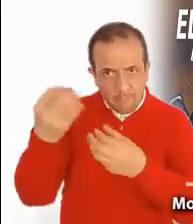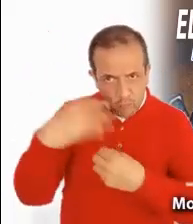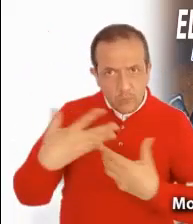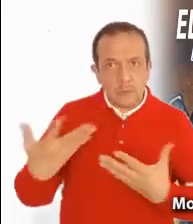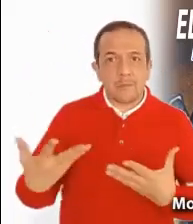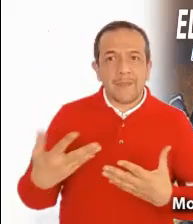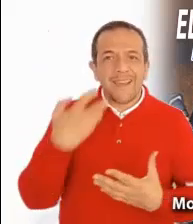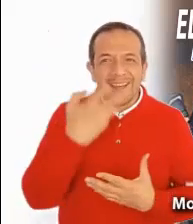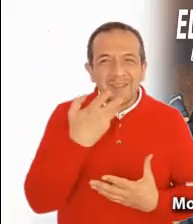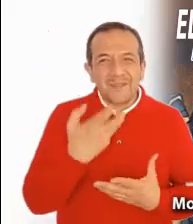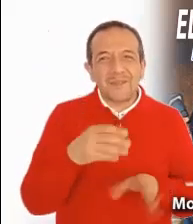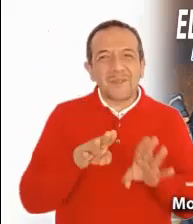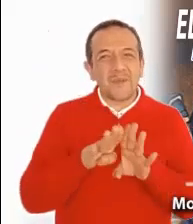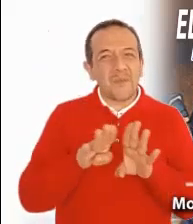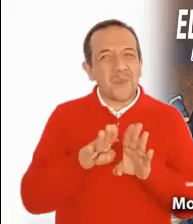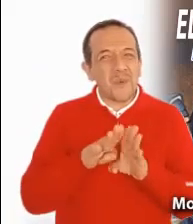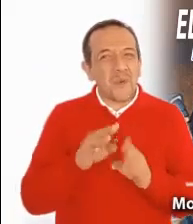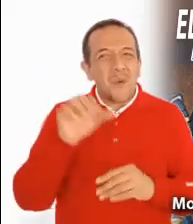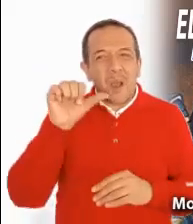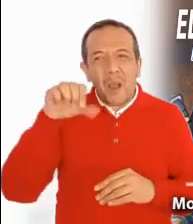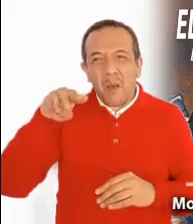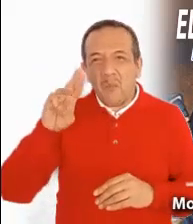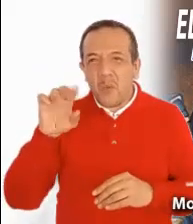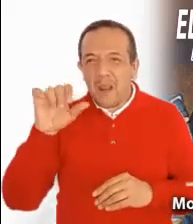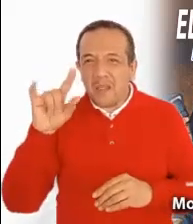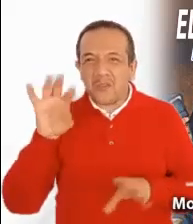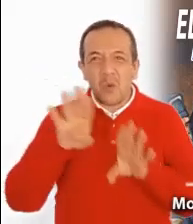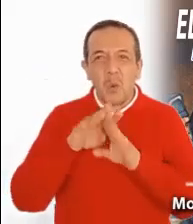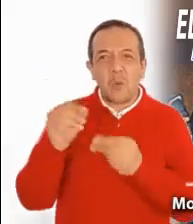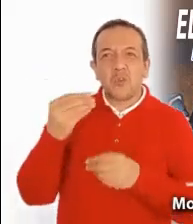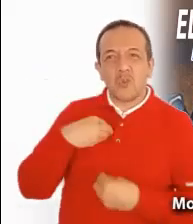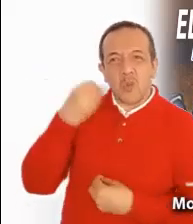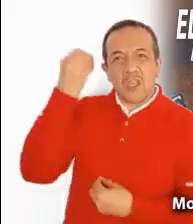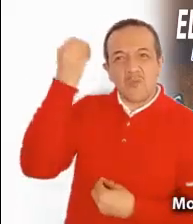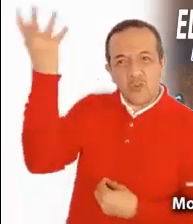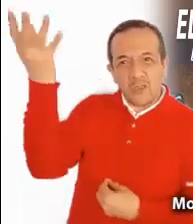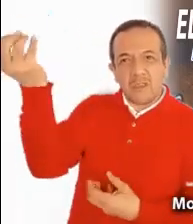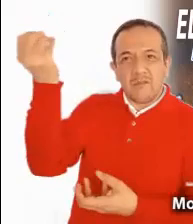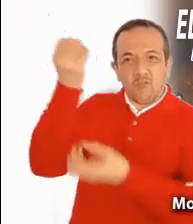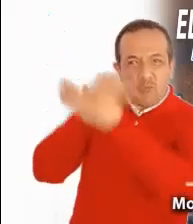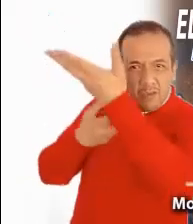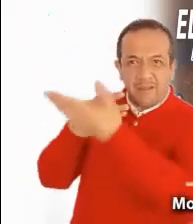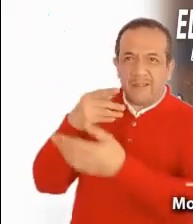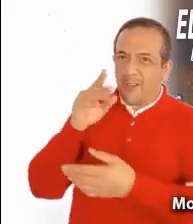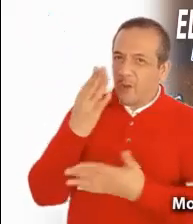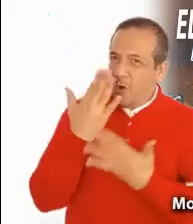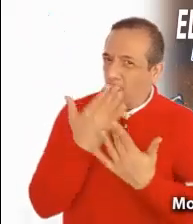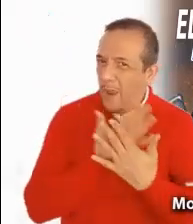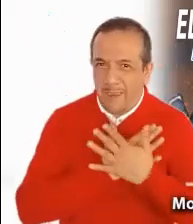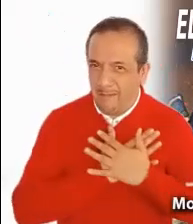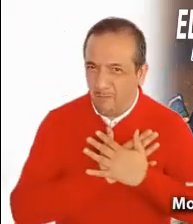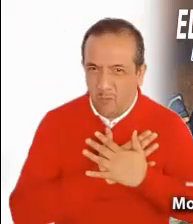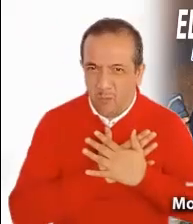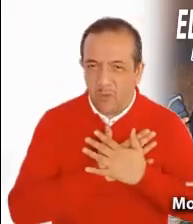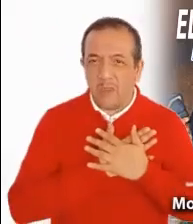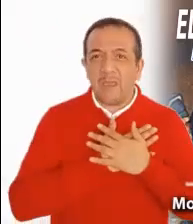Estos actos parecen más bien como amuletos o contraventa que un acto de amor. Y lo más